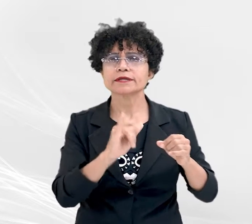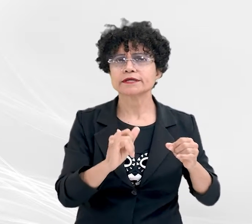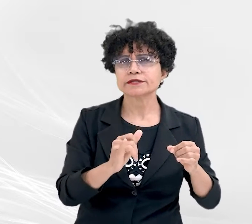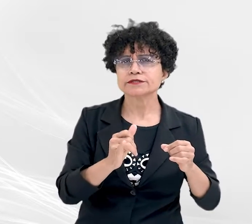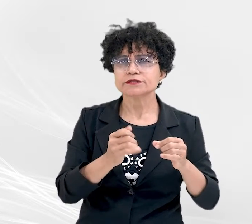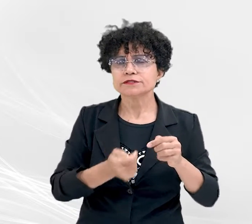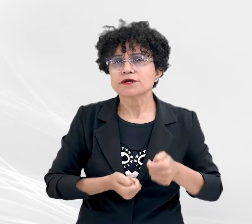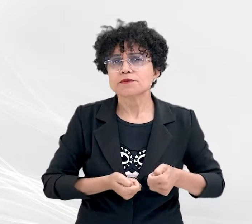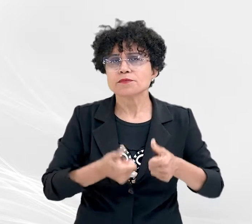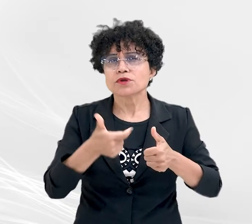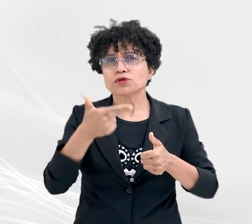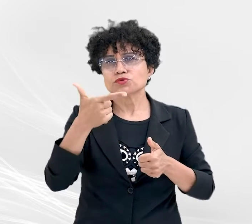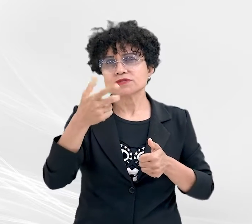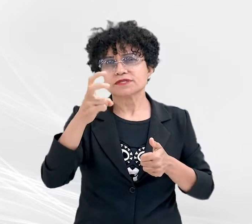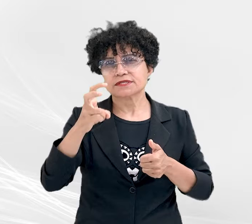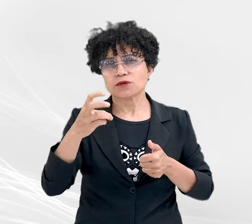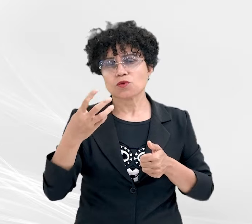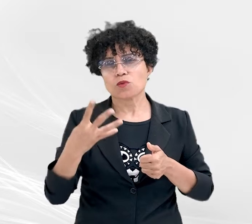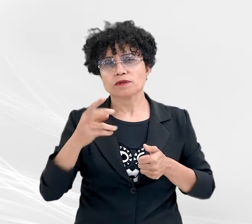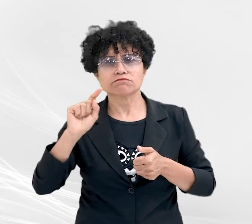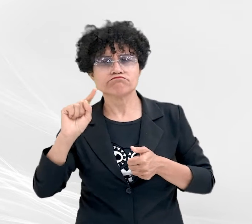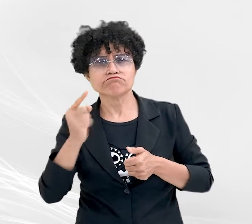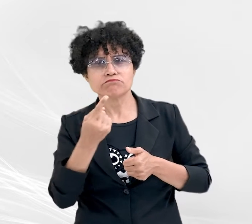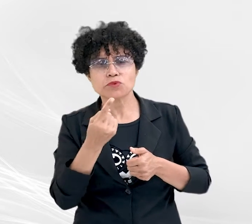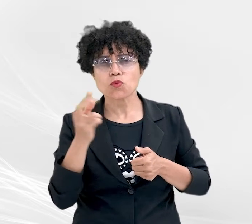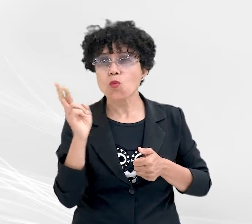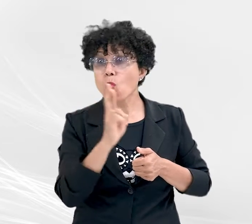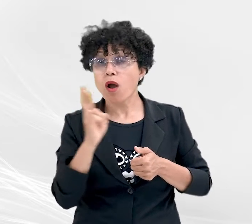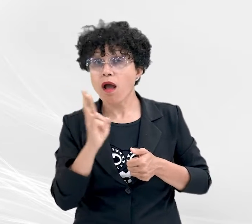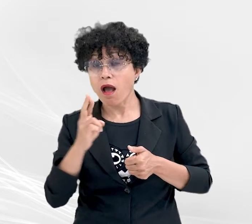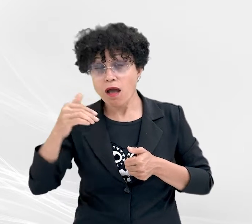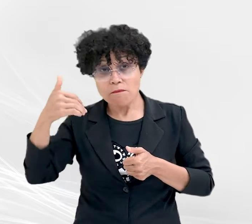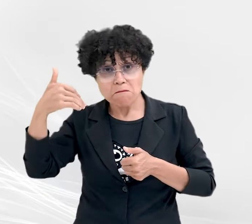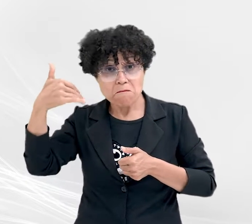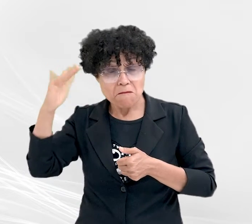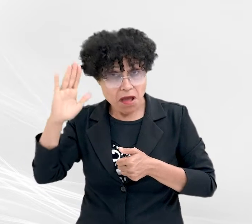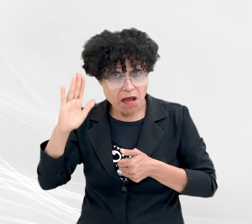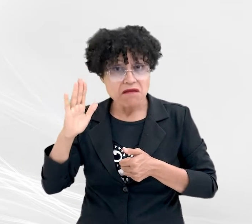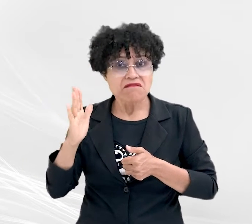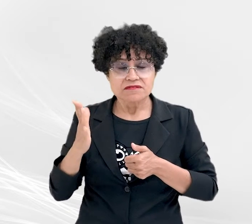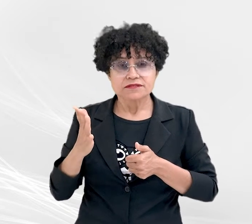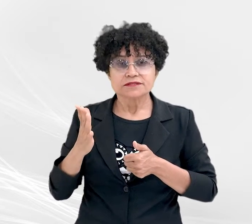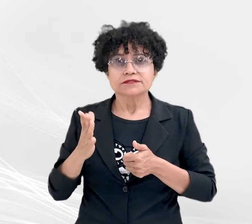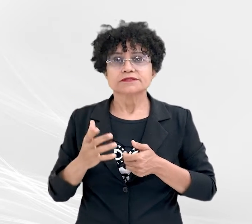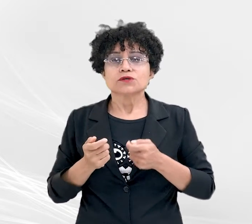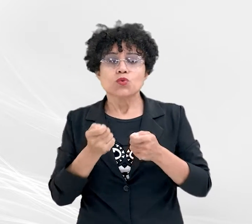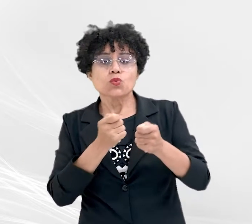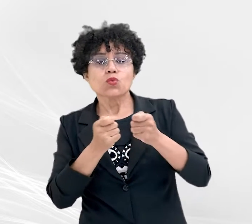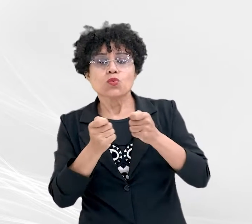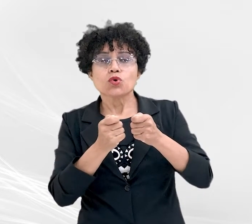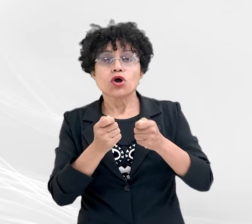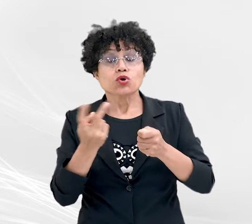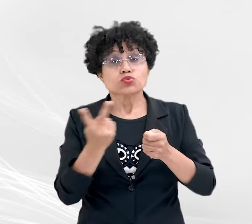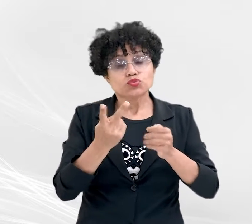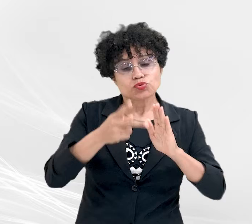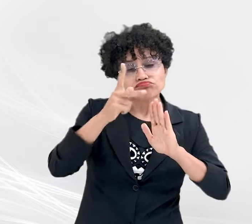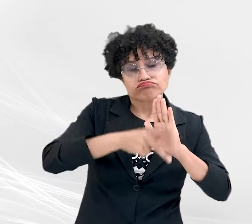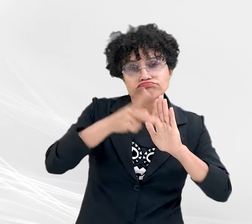254.806,26. Com os dois projetos, o